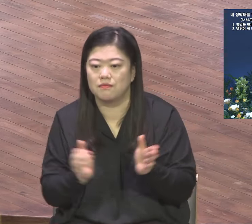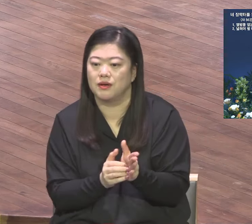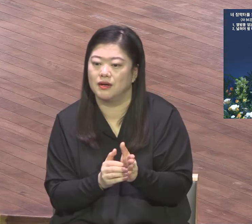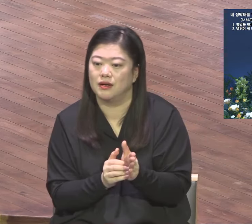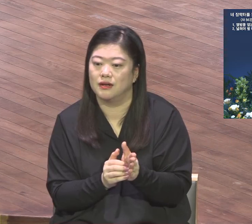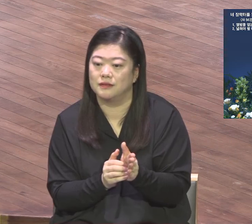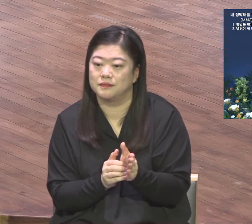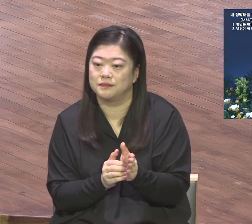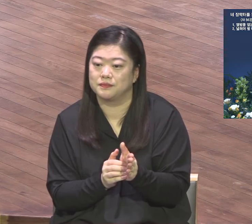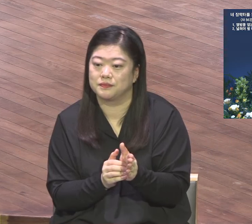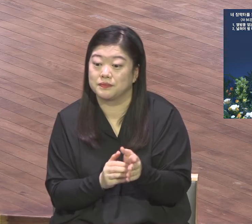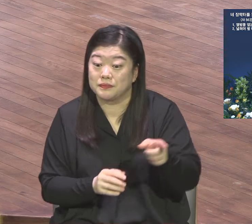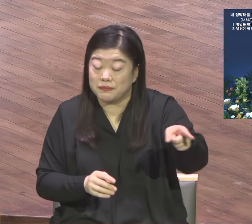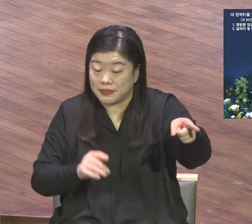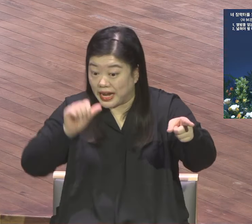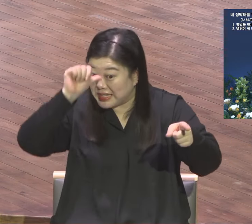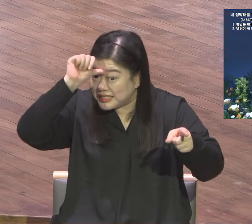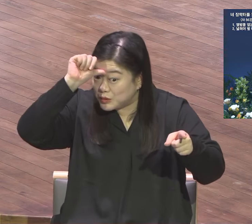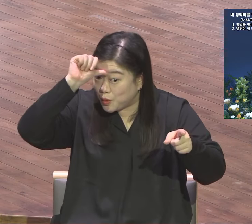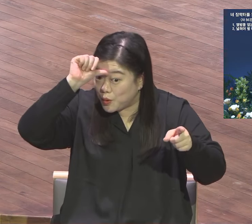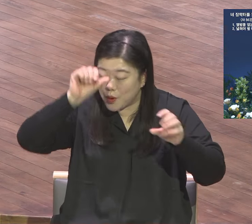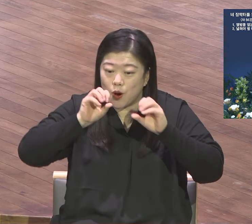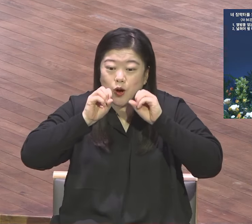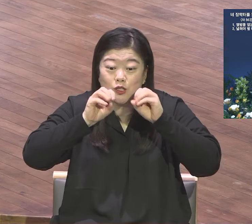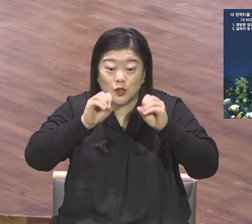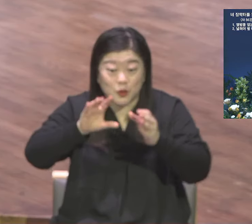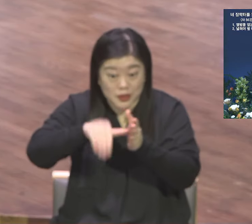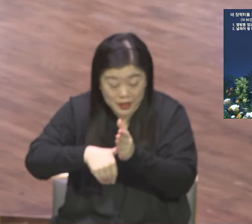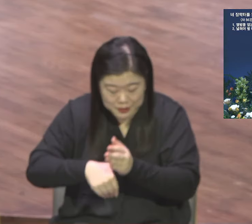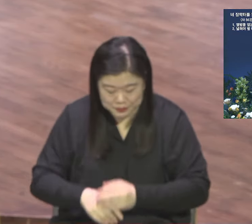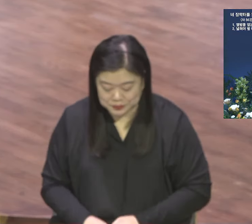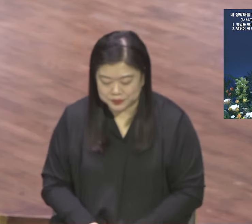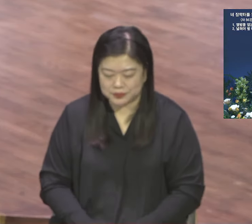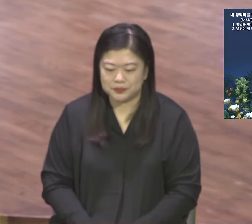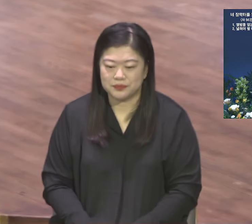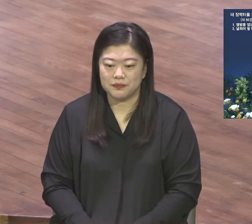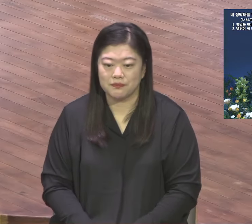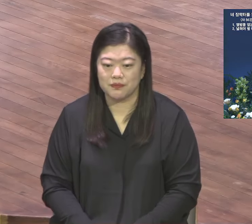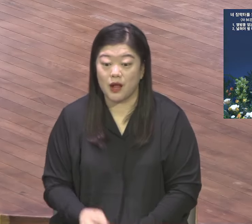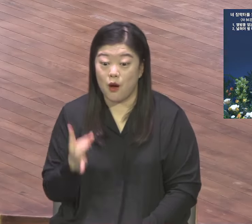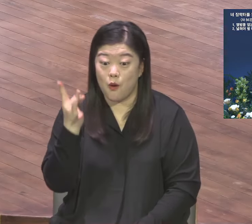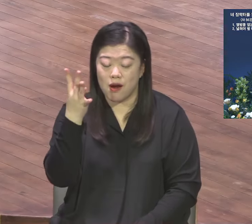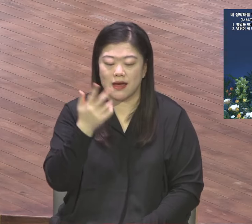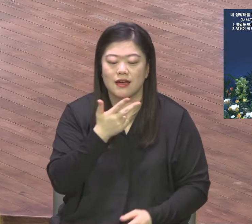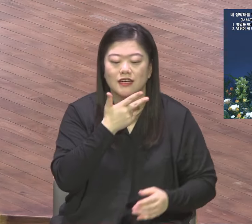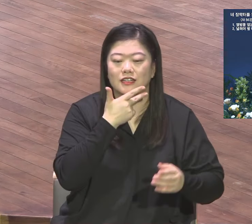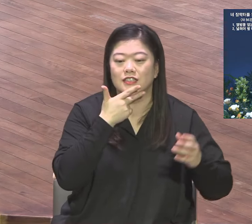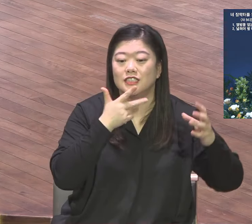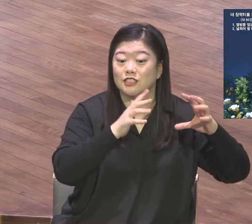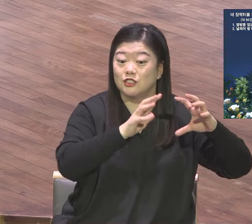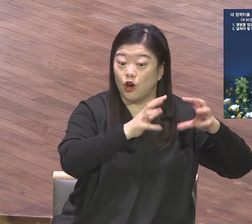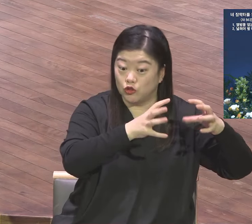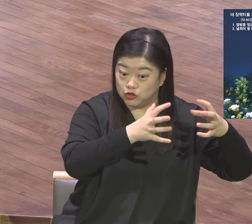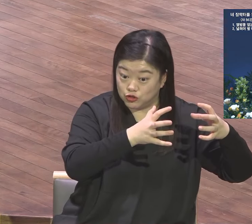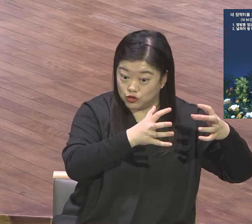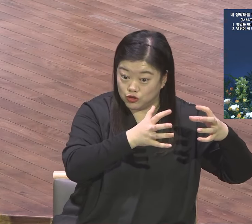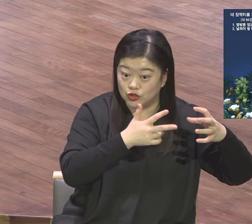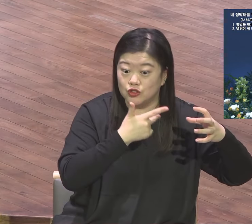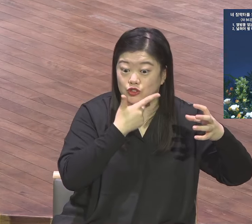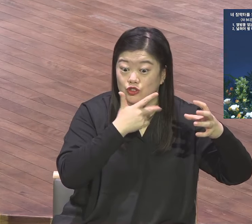성교는 영국에서 초대교회 시대에나 있는 것으로